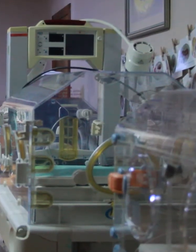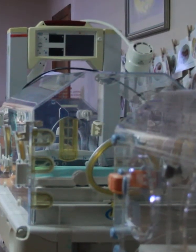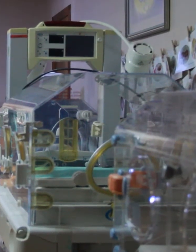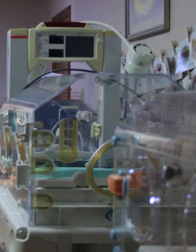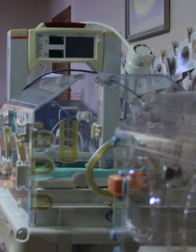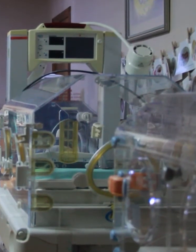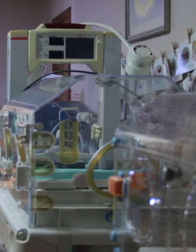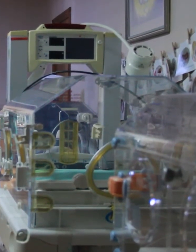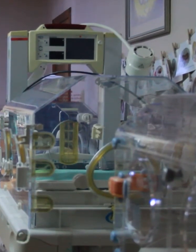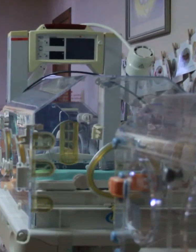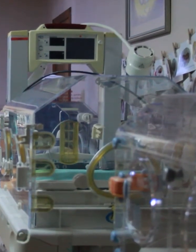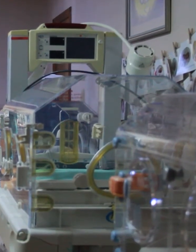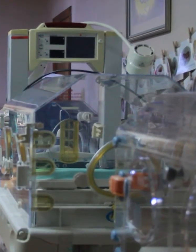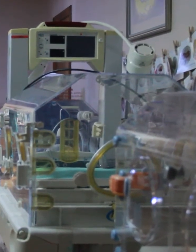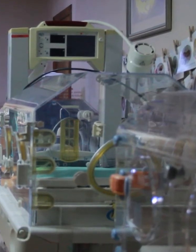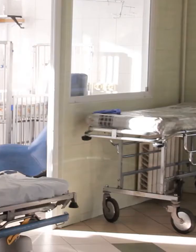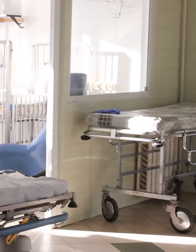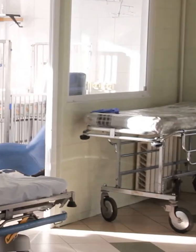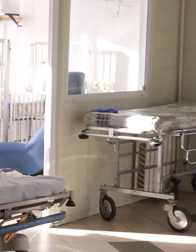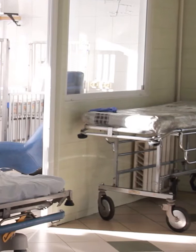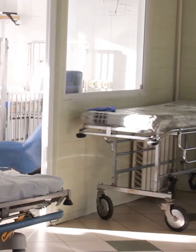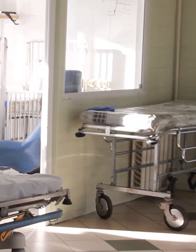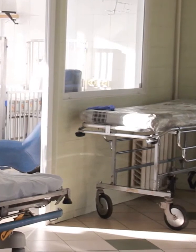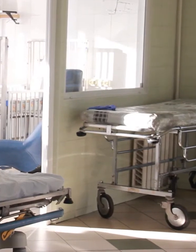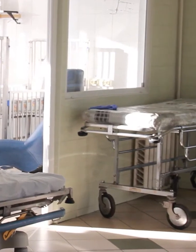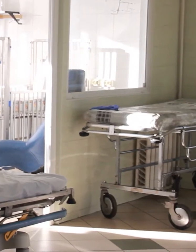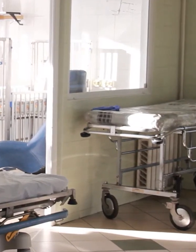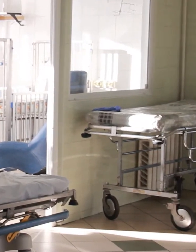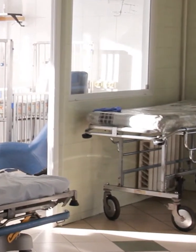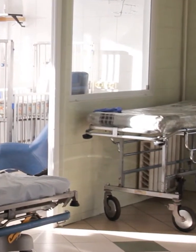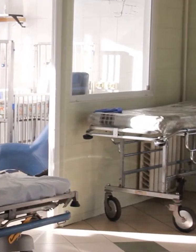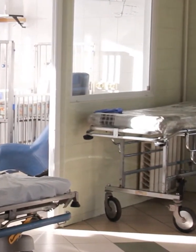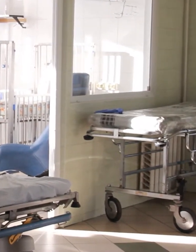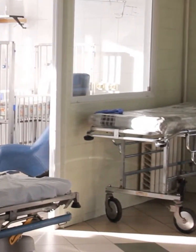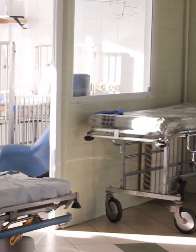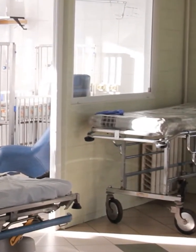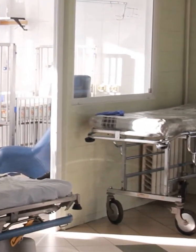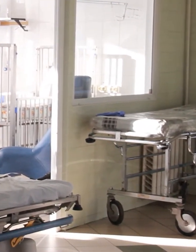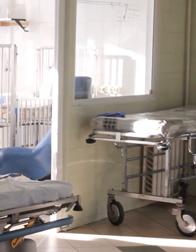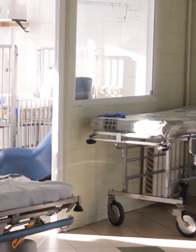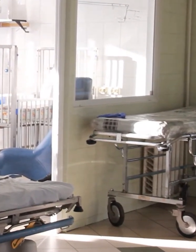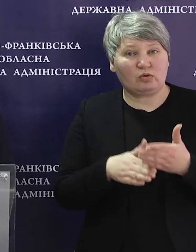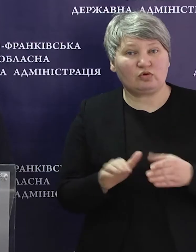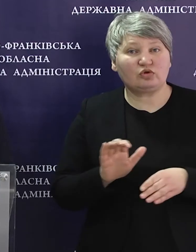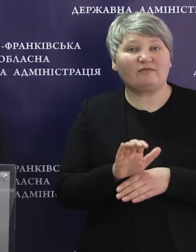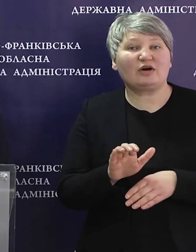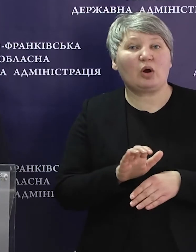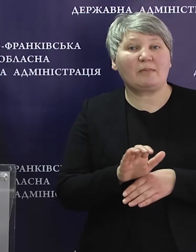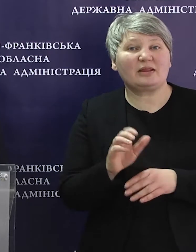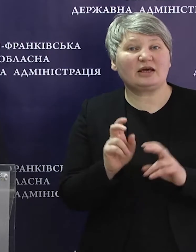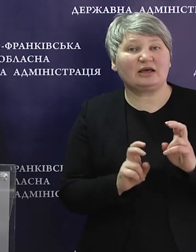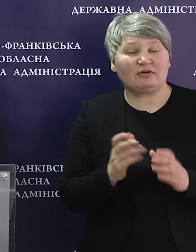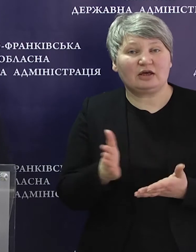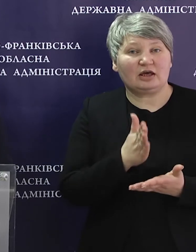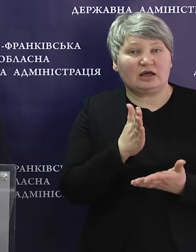головний лікар, може виникнути проблема із закупівлею окремих форм інсуліну. Керівництво медзакладу звернулося